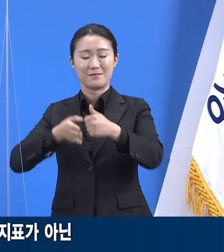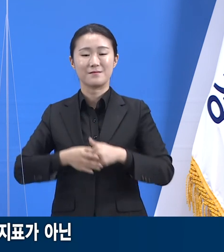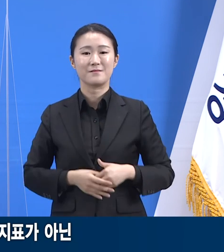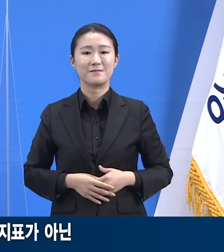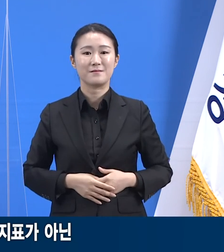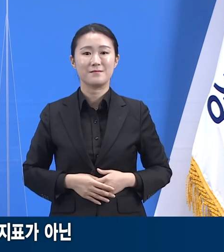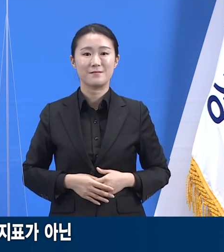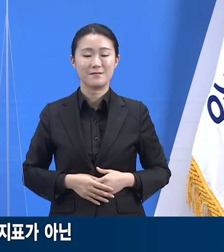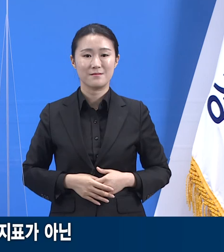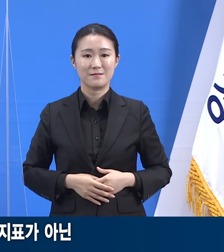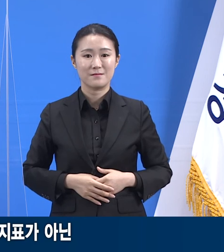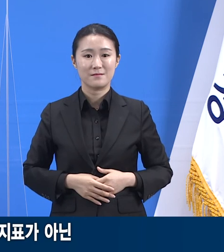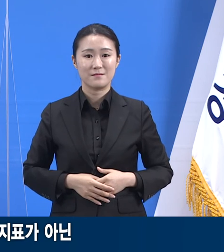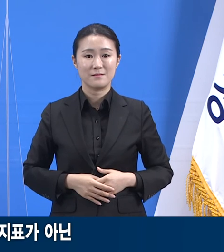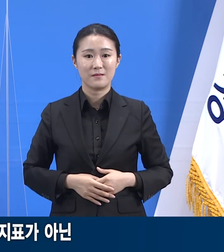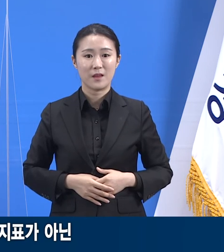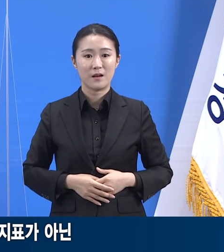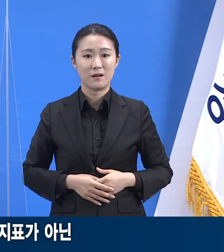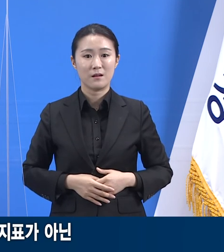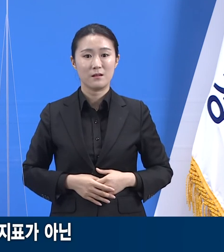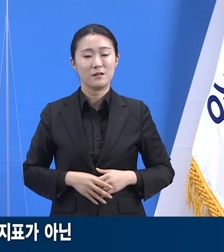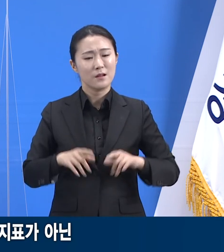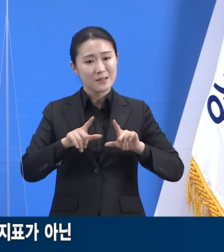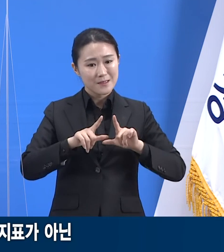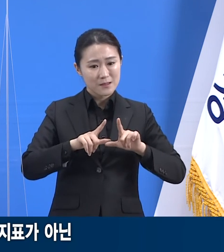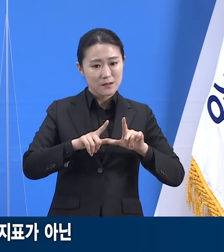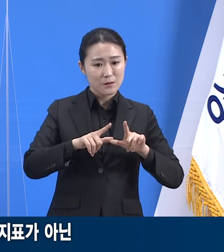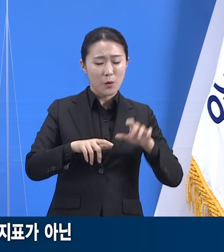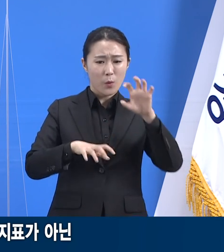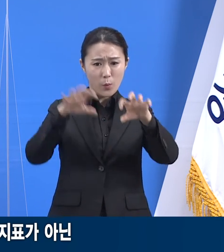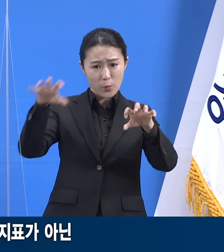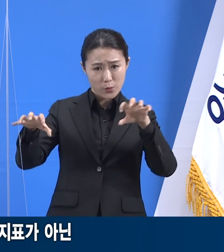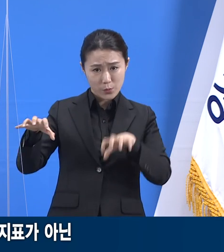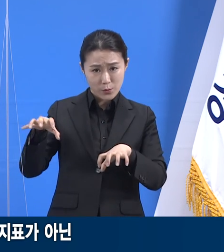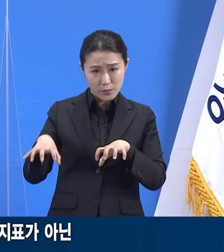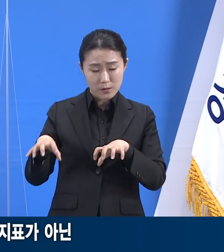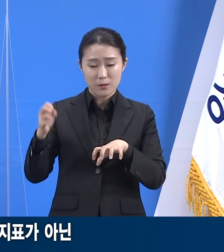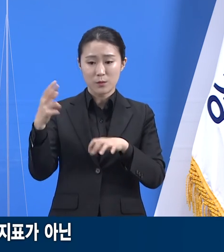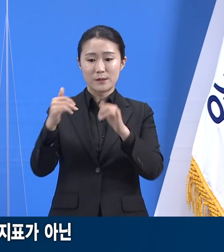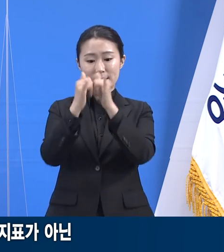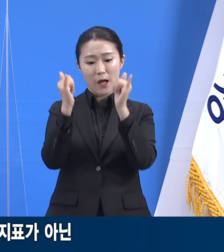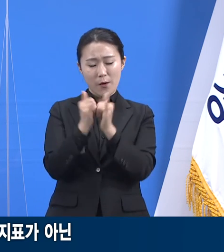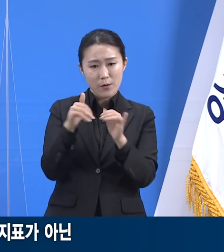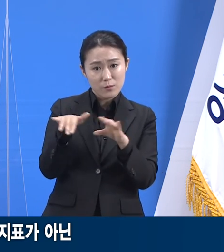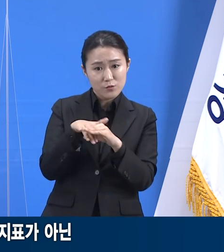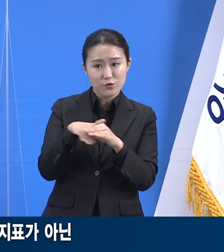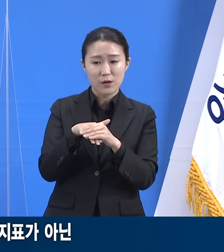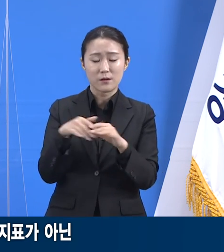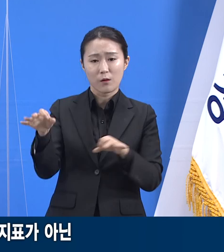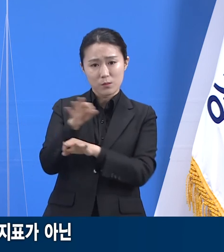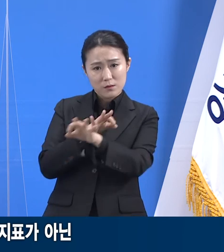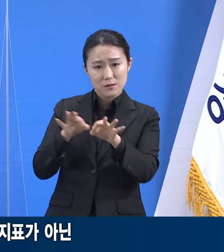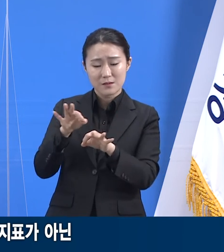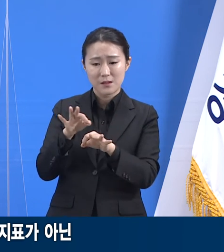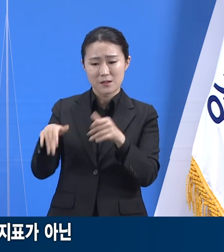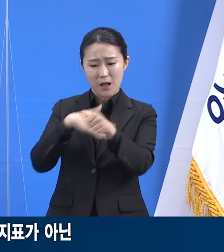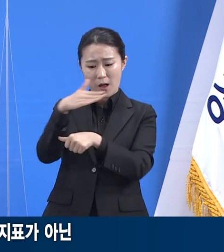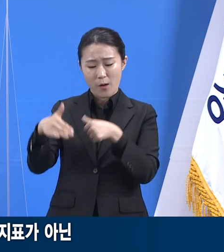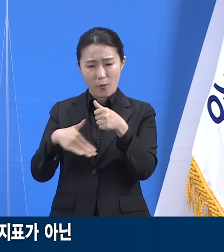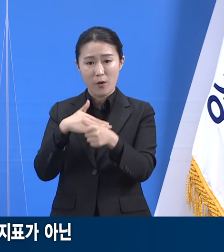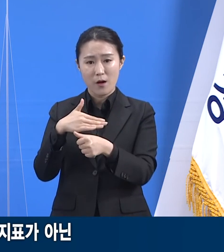지리적인 요인이나 사회, 경제, 문화적 구조 요인을 잘 살펴보고 대응하는 것이 중요합니다.